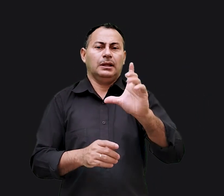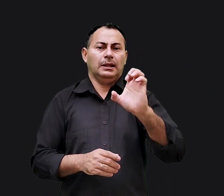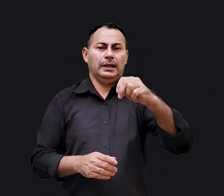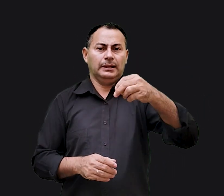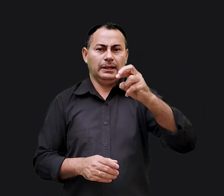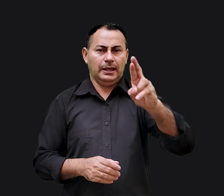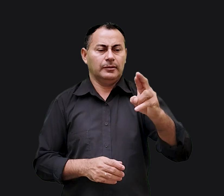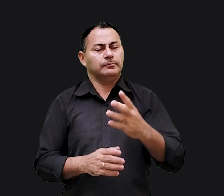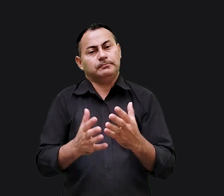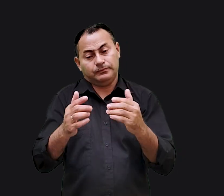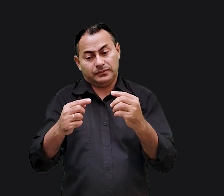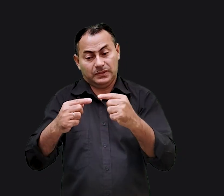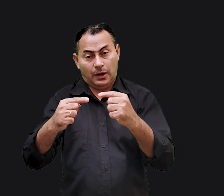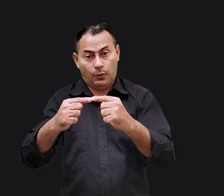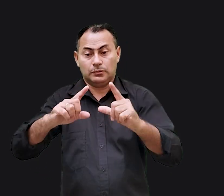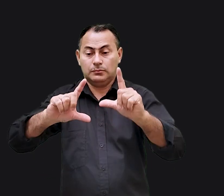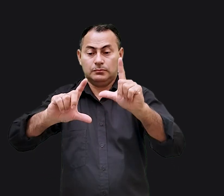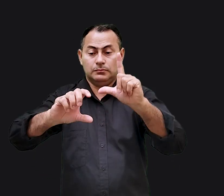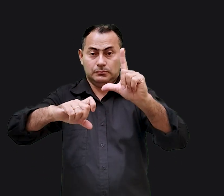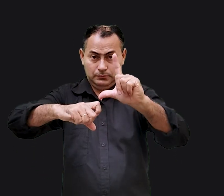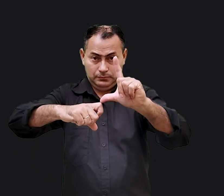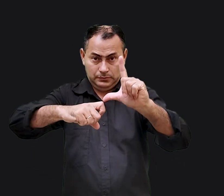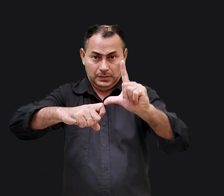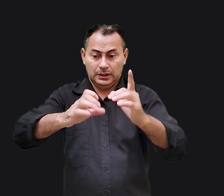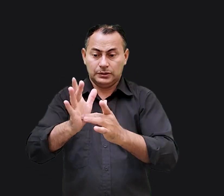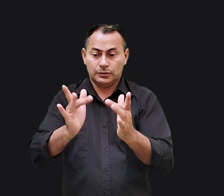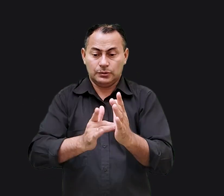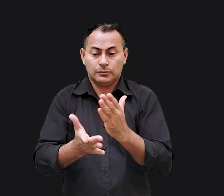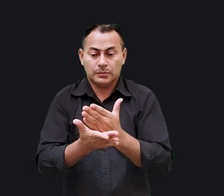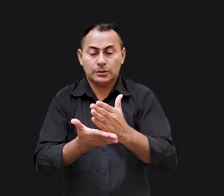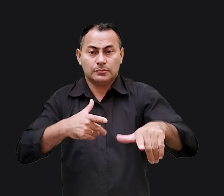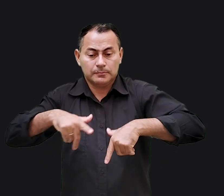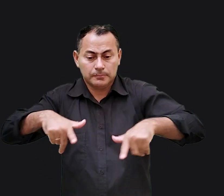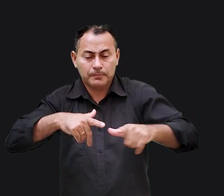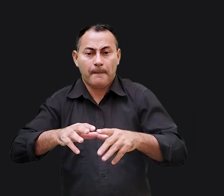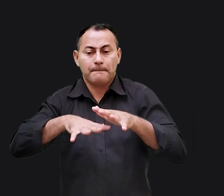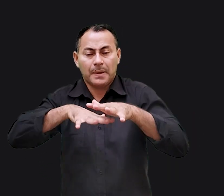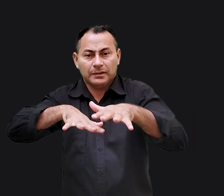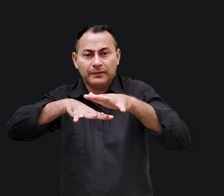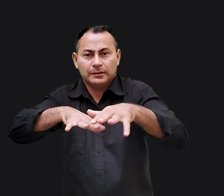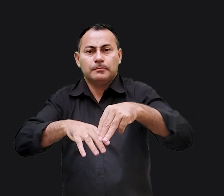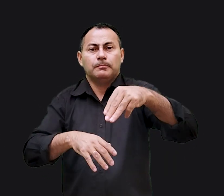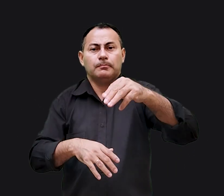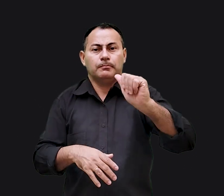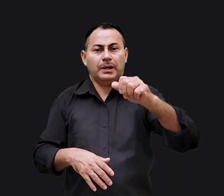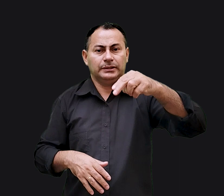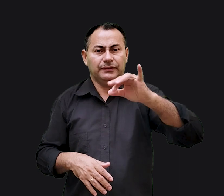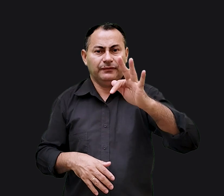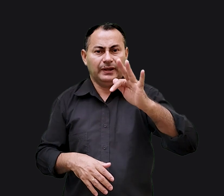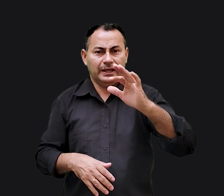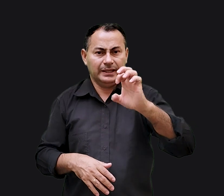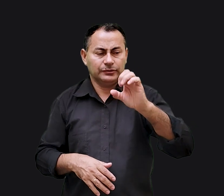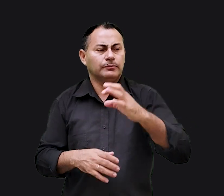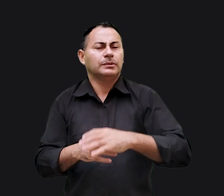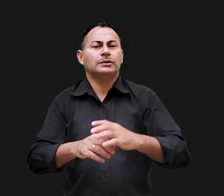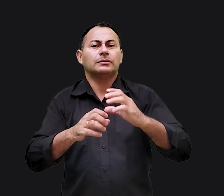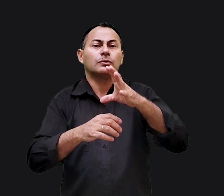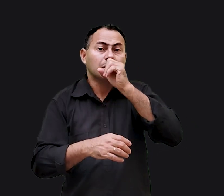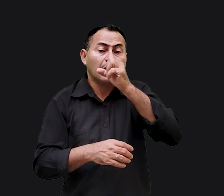panfleto de Lenin. De acordo com Lucas, Jesus também começou seu ministério com um manifesto. No sábado, Jesus foi